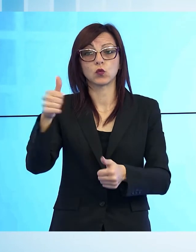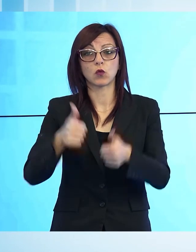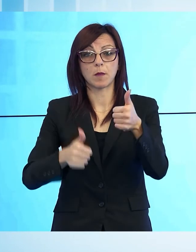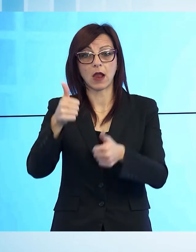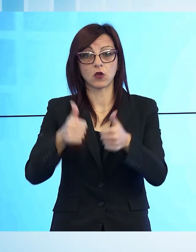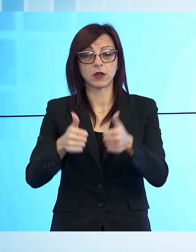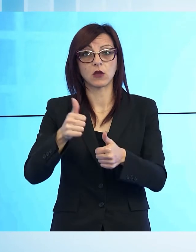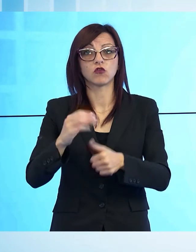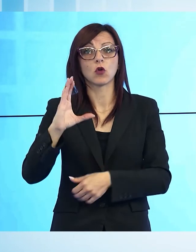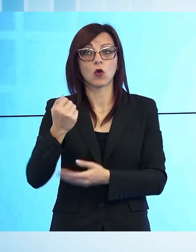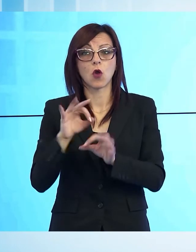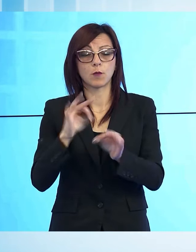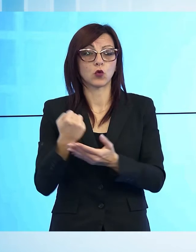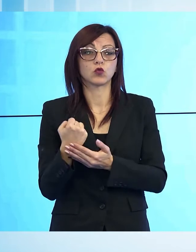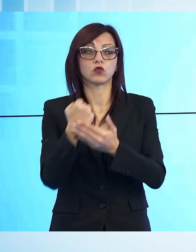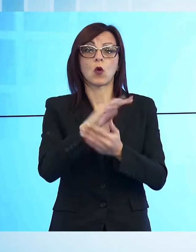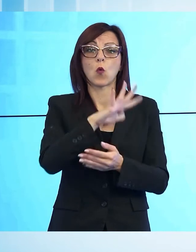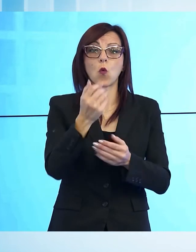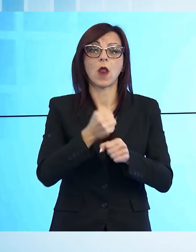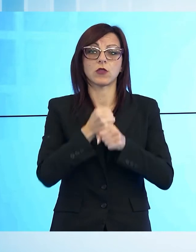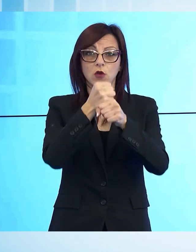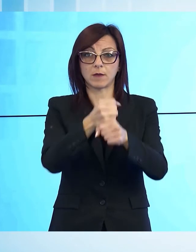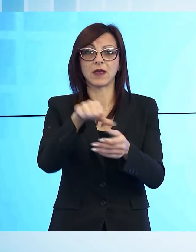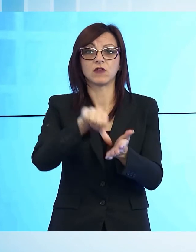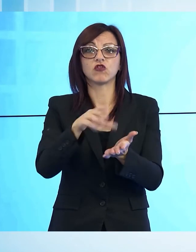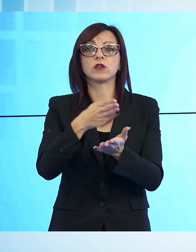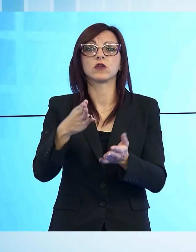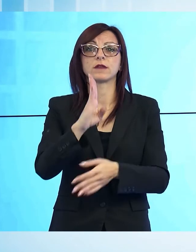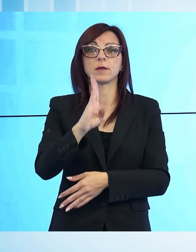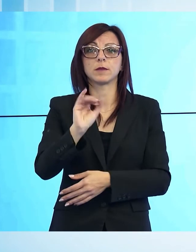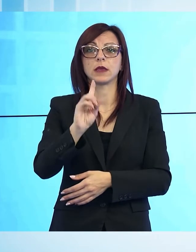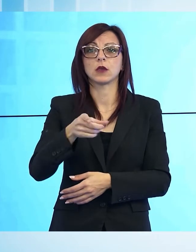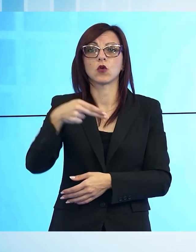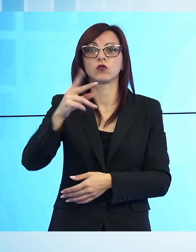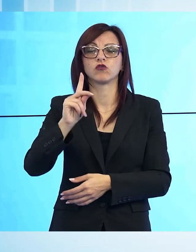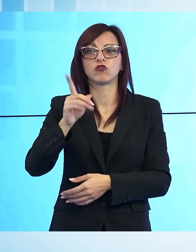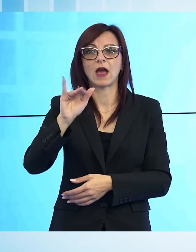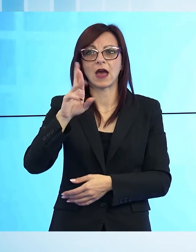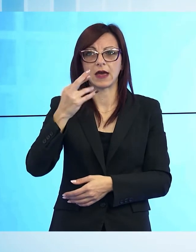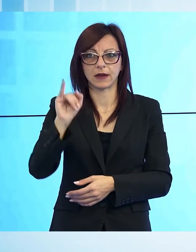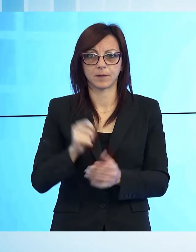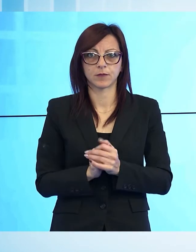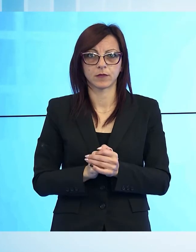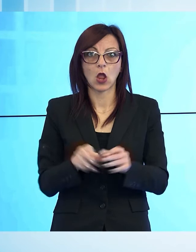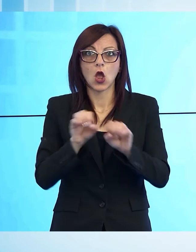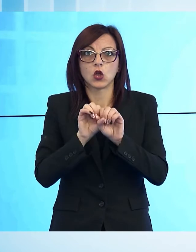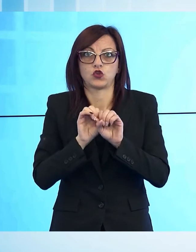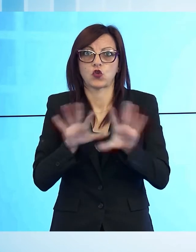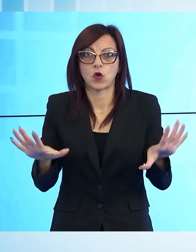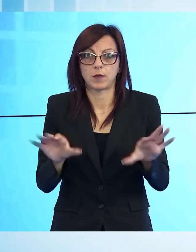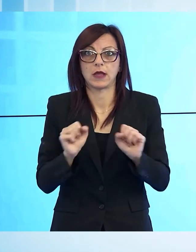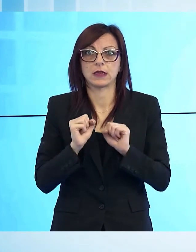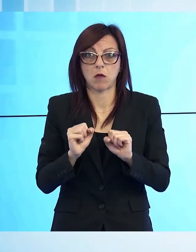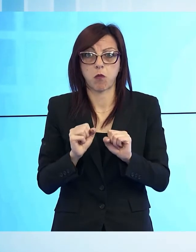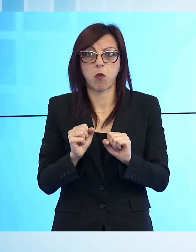è pronto a sostenere l'altro rappresentante del centrodestra, Bigongiari. Un colpo di scena che potrebbe riaprire la partita del